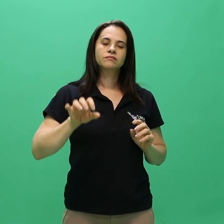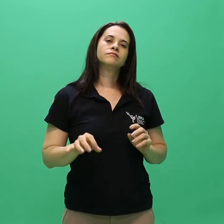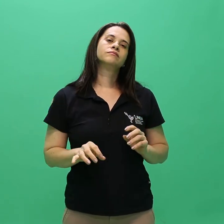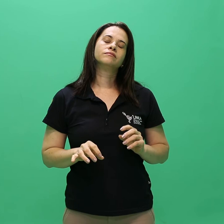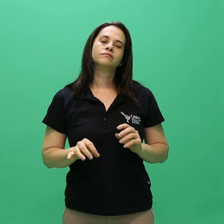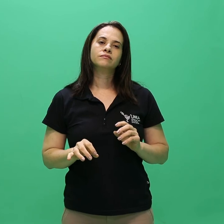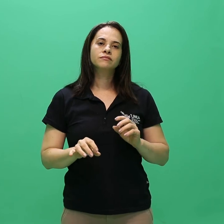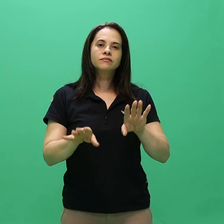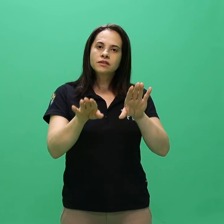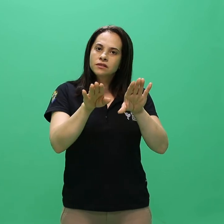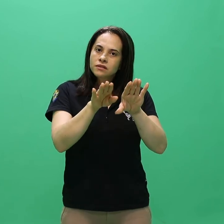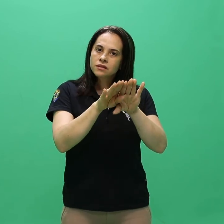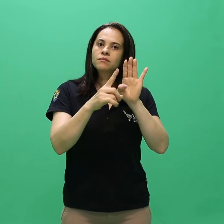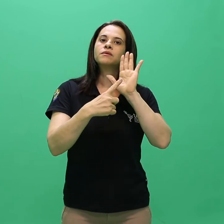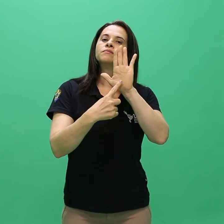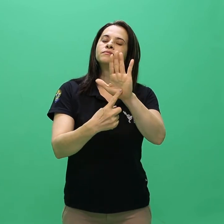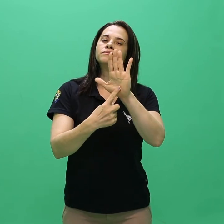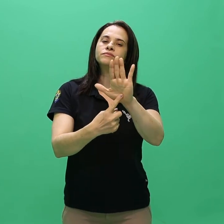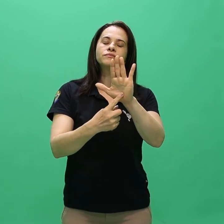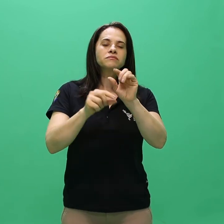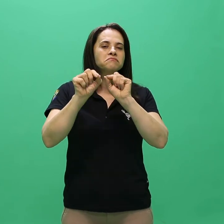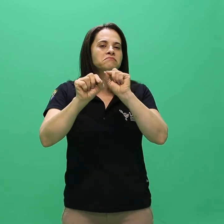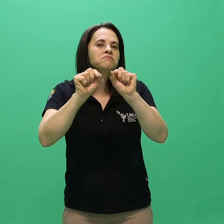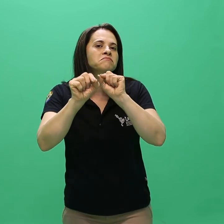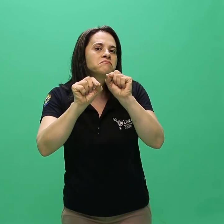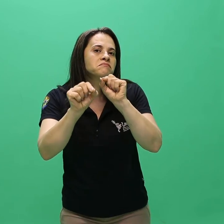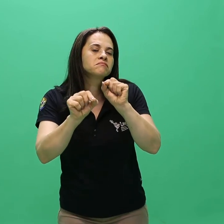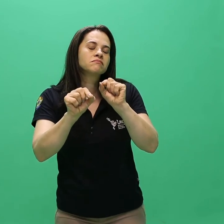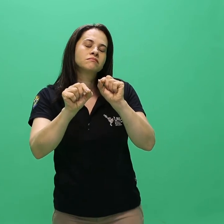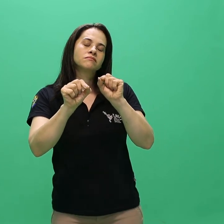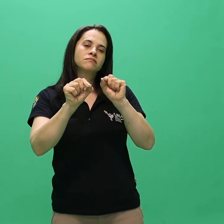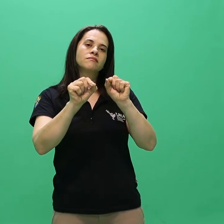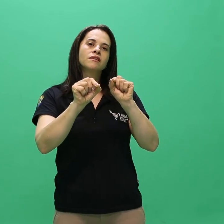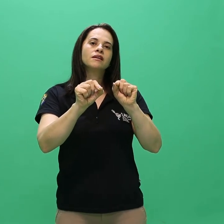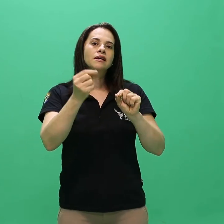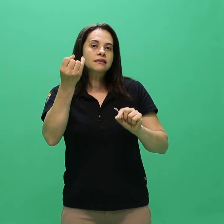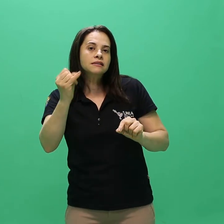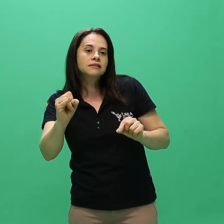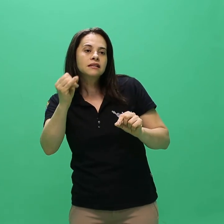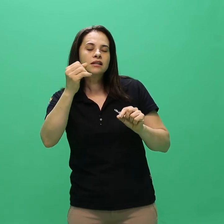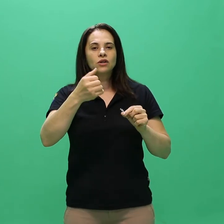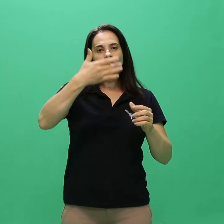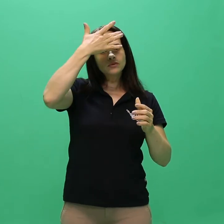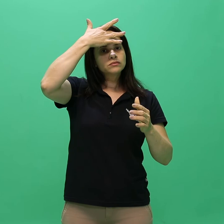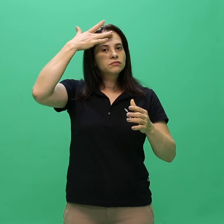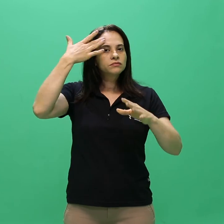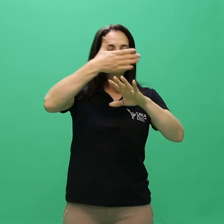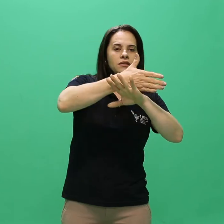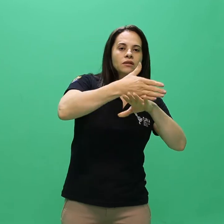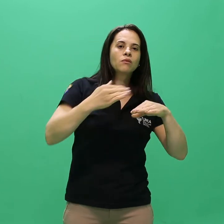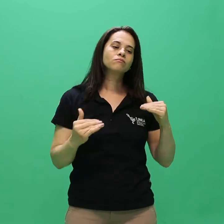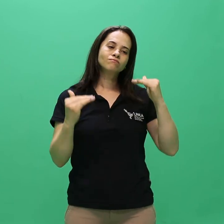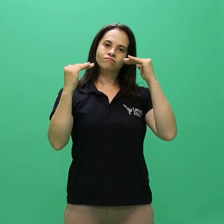no caso de empate no processo seletivo as instituições públicas de ensino superior